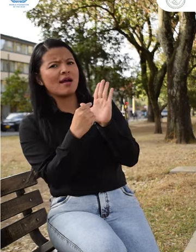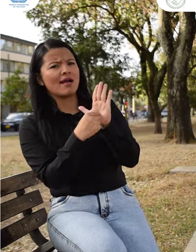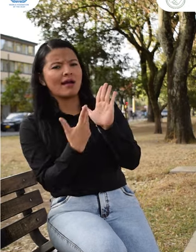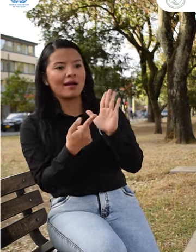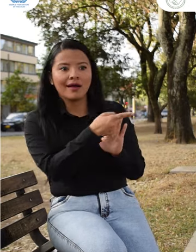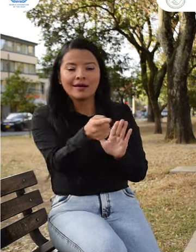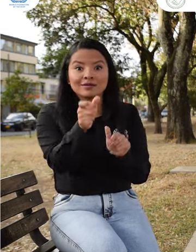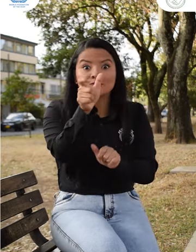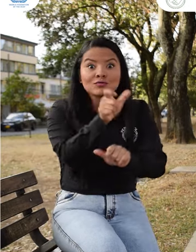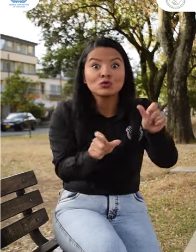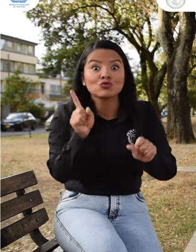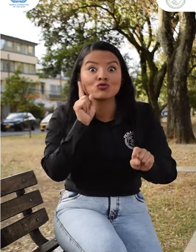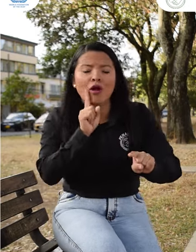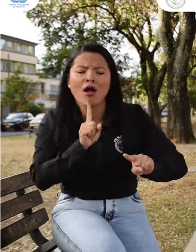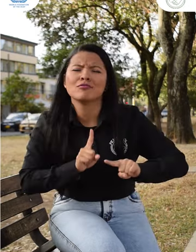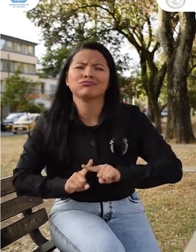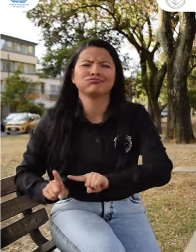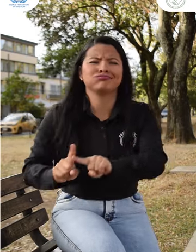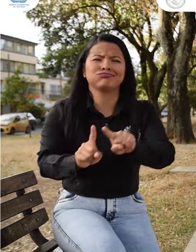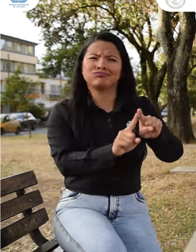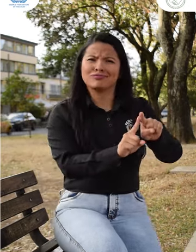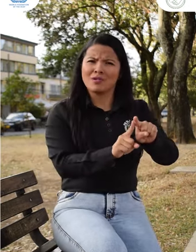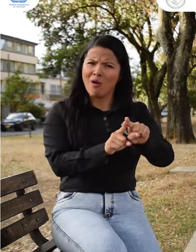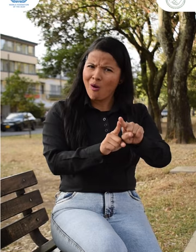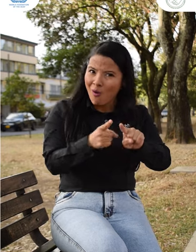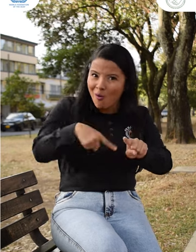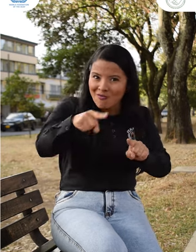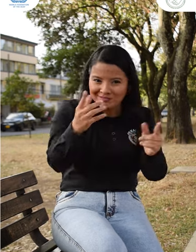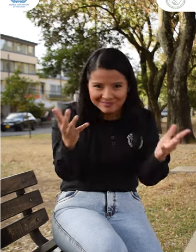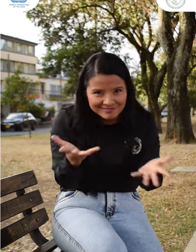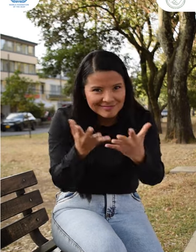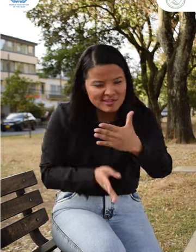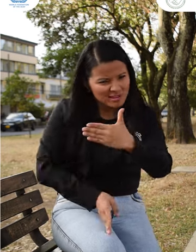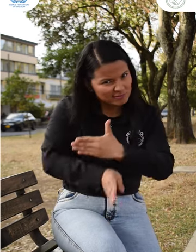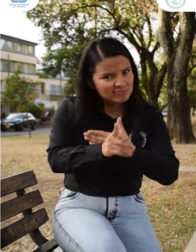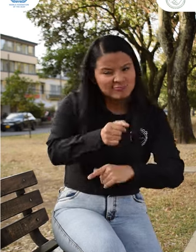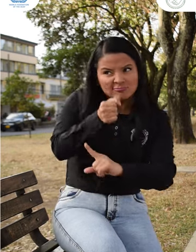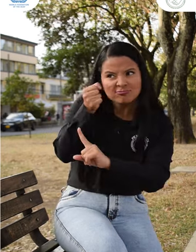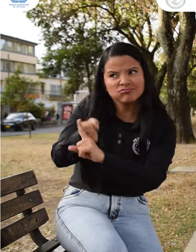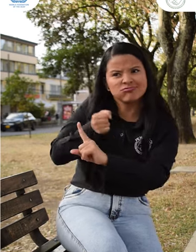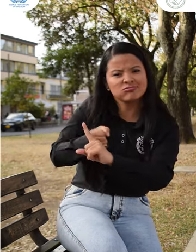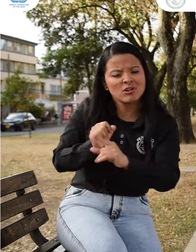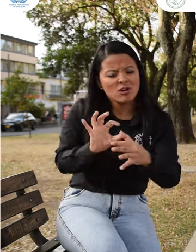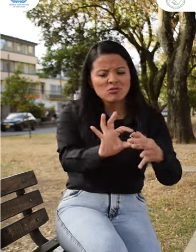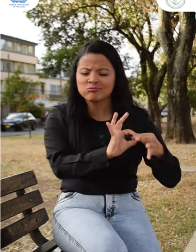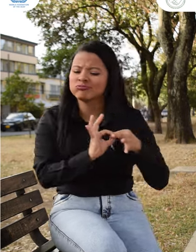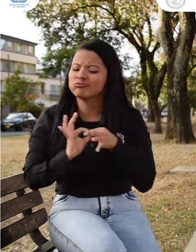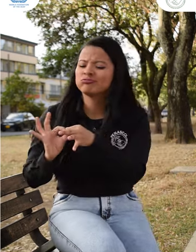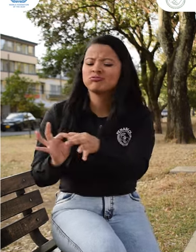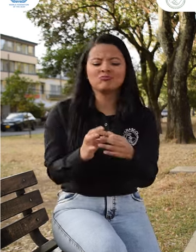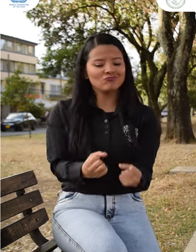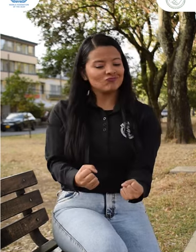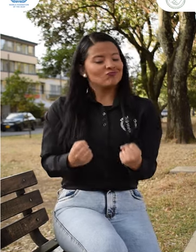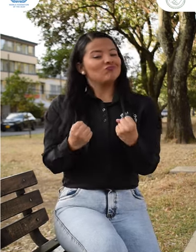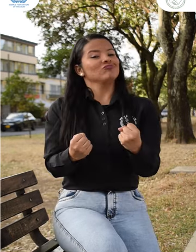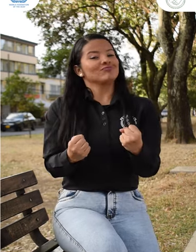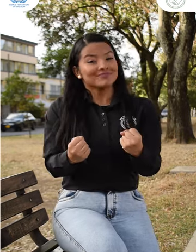sus planes de desarrollo a las personas sordas. ¡Vamos! Continuemos uniendo fuerzas y trabajando por ello.